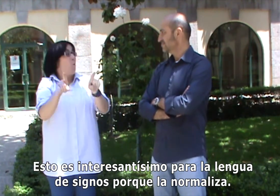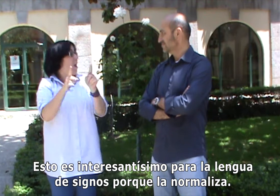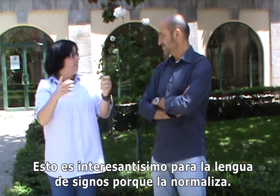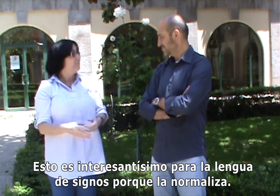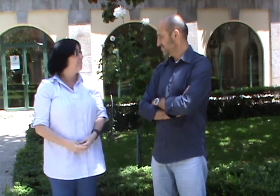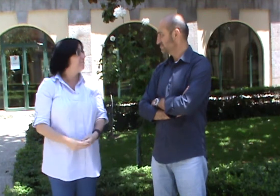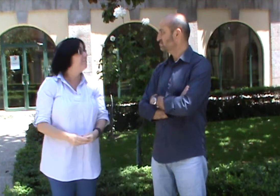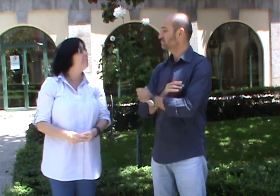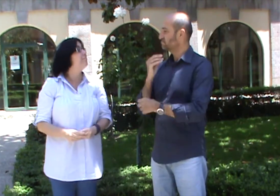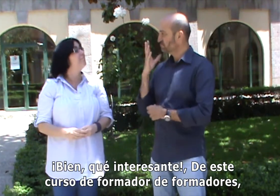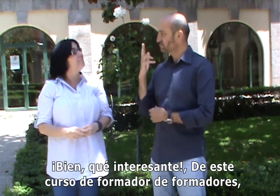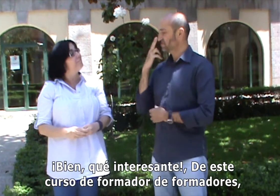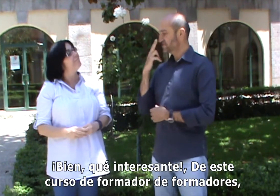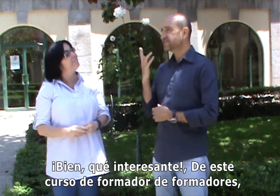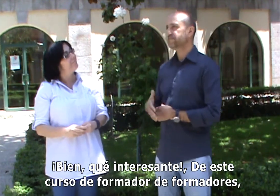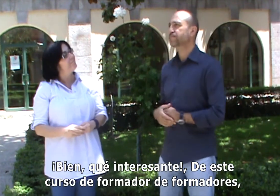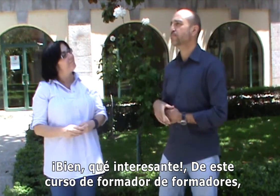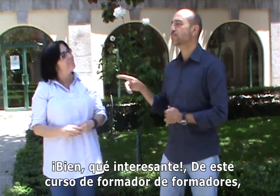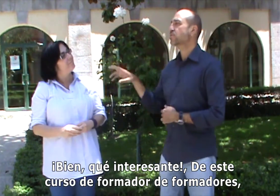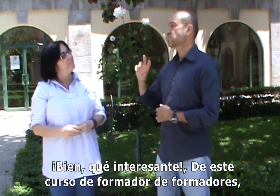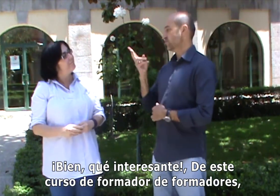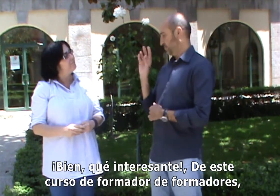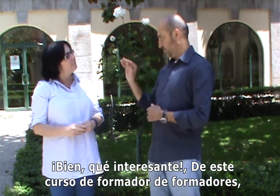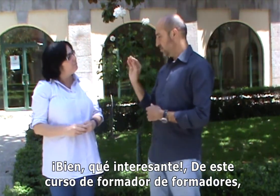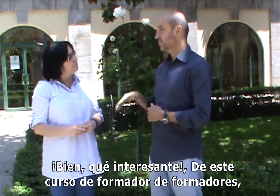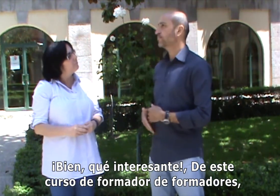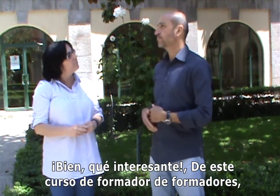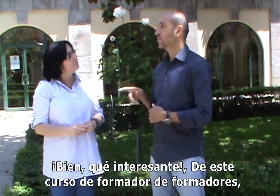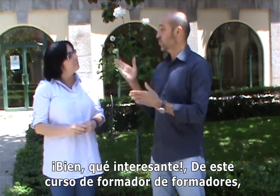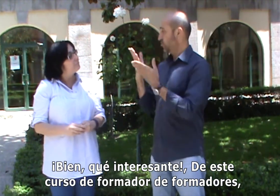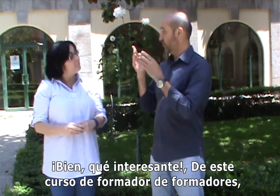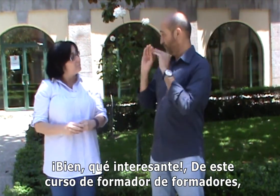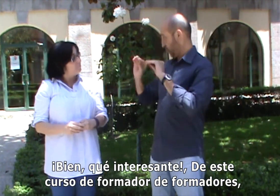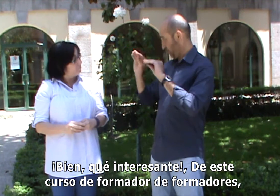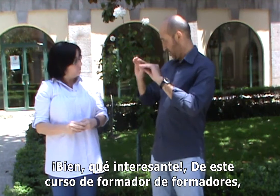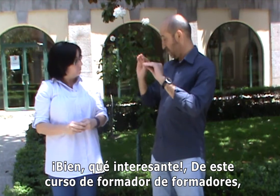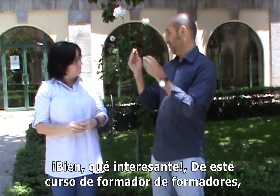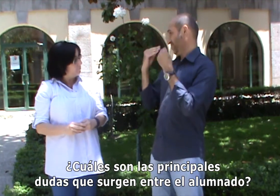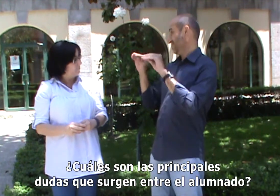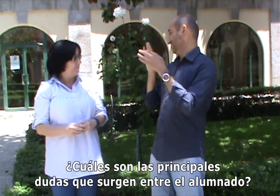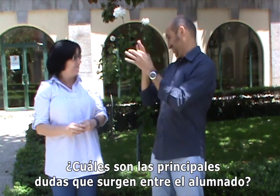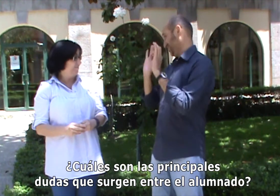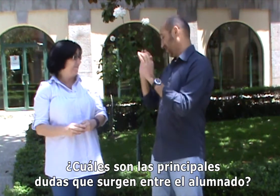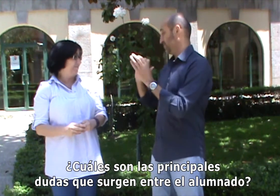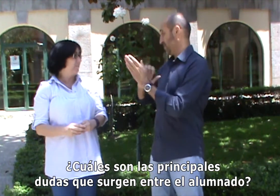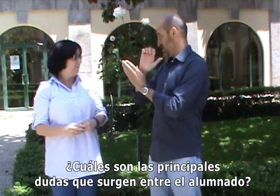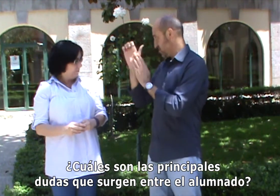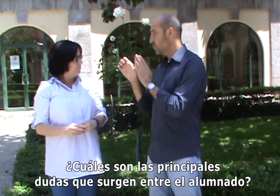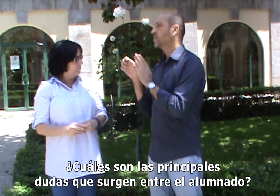normaliza. Bien, qué interesante. De este curso de formadores, ¿cuáles son las